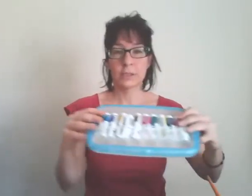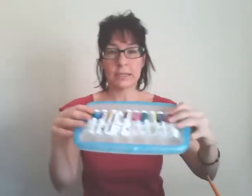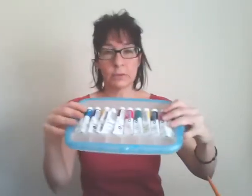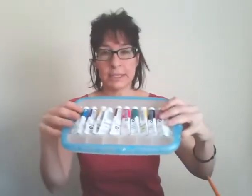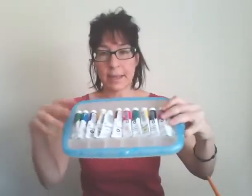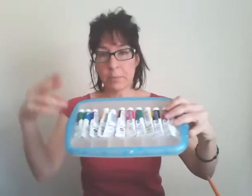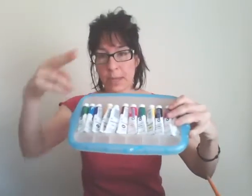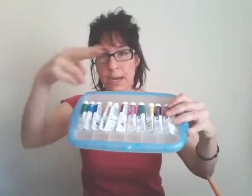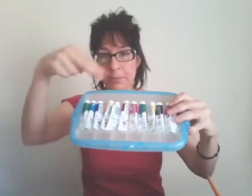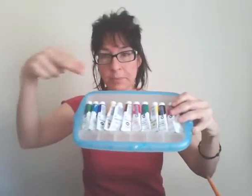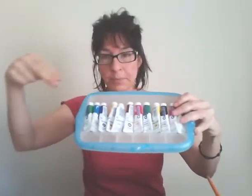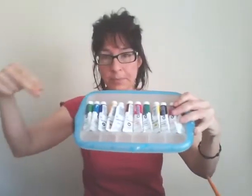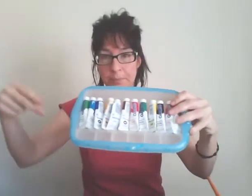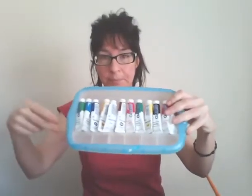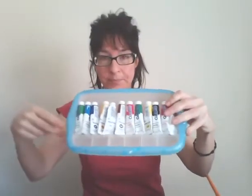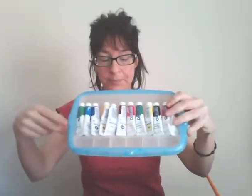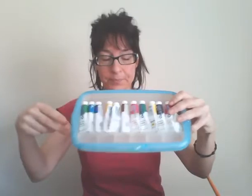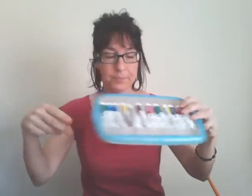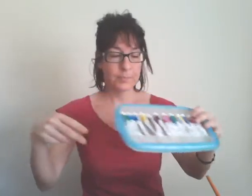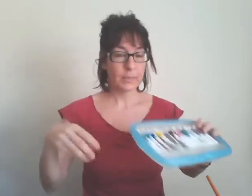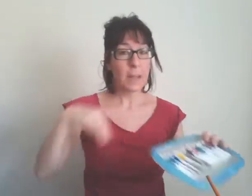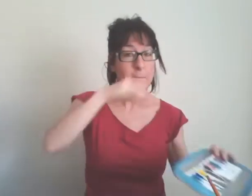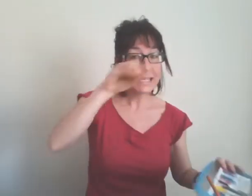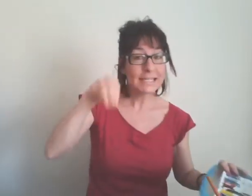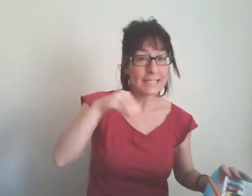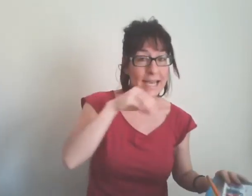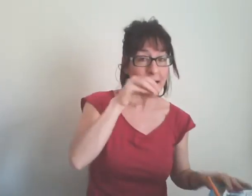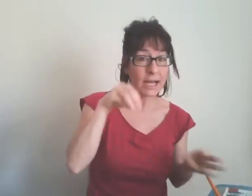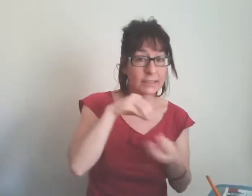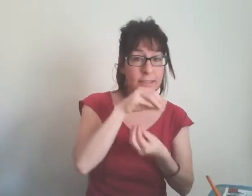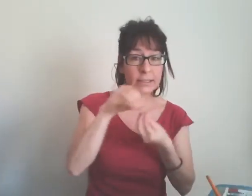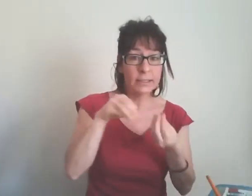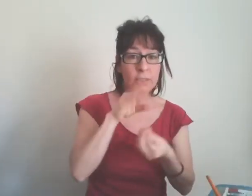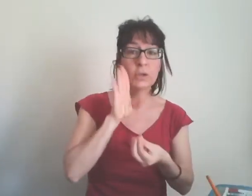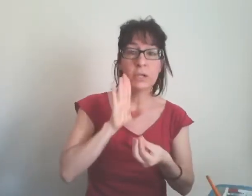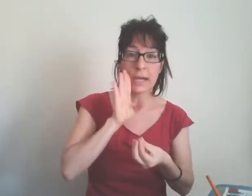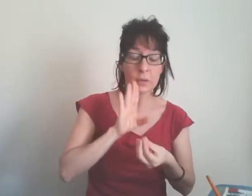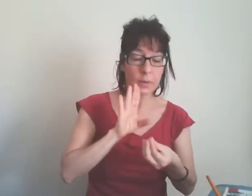usato le tempere mischiate con l'acqua